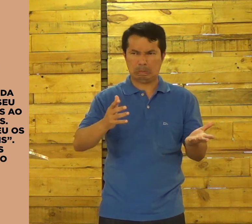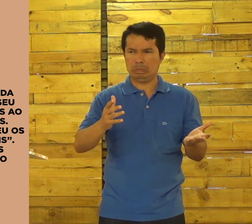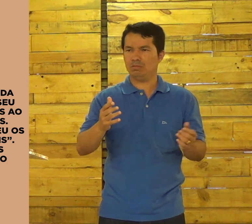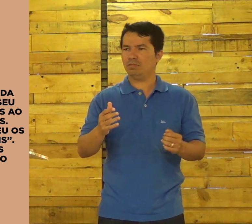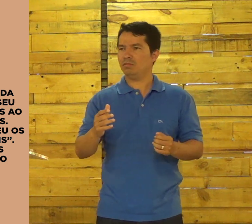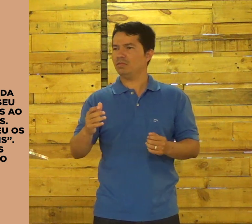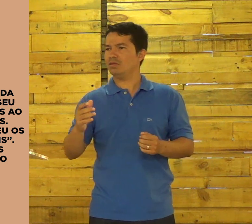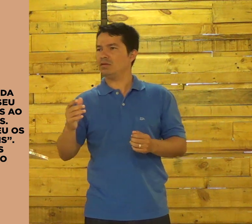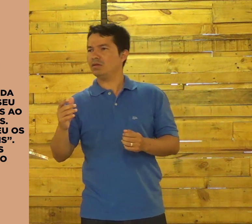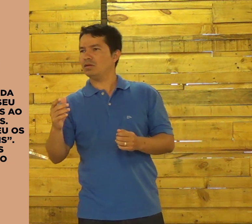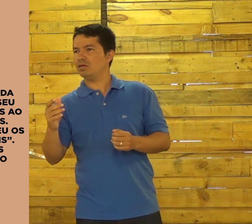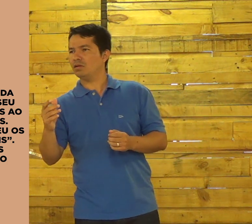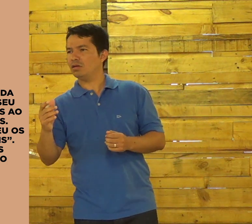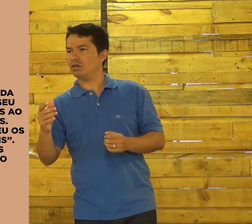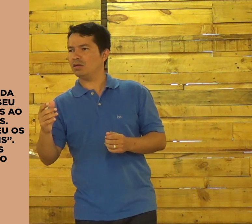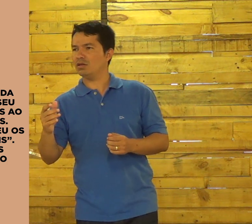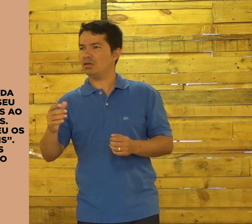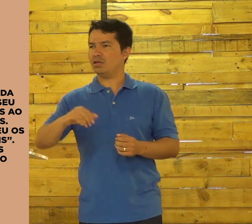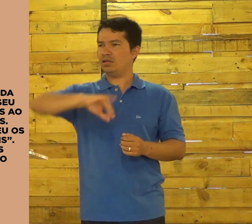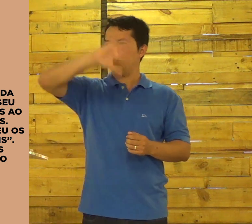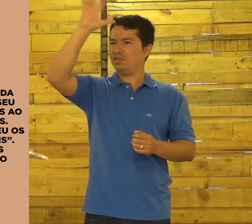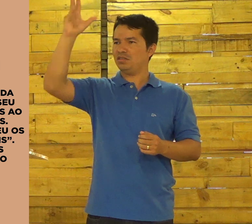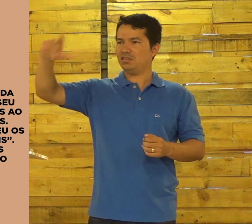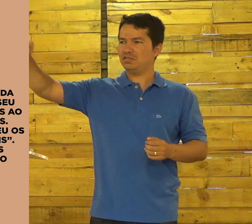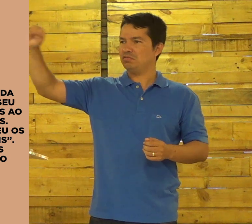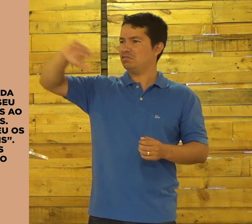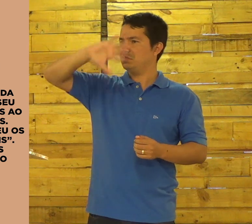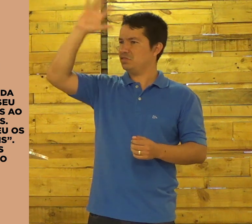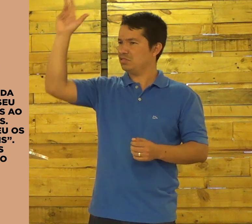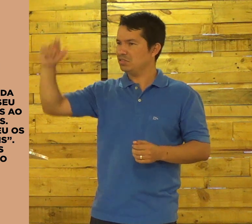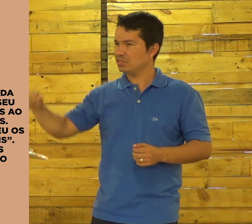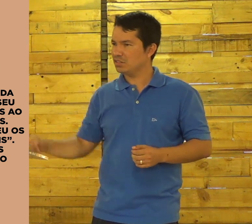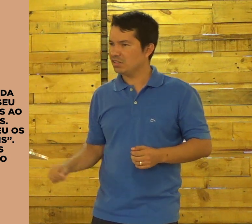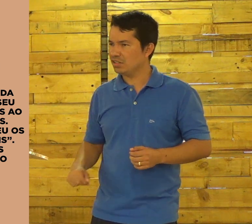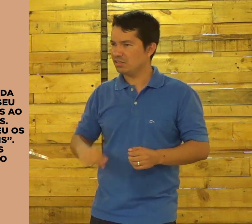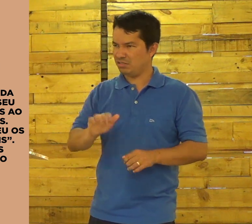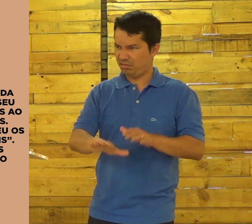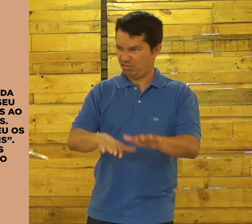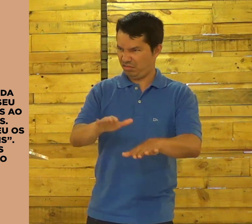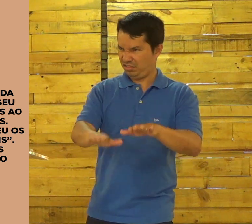Barco, é essa palavra.